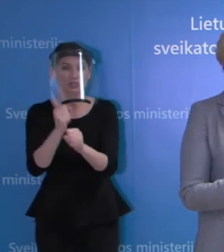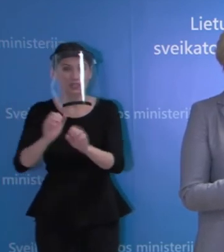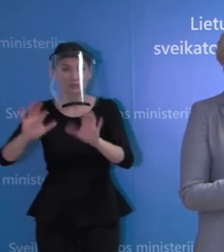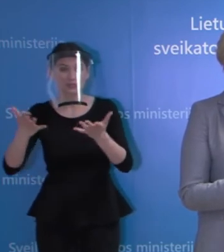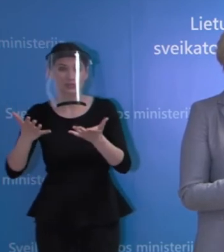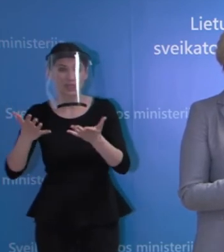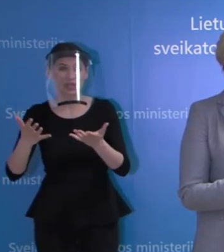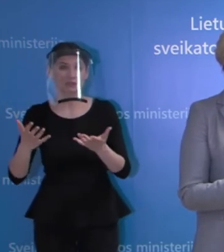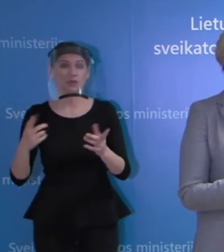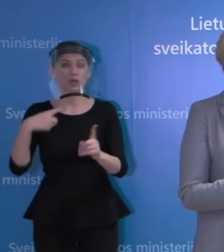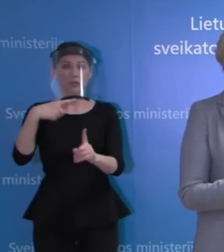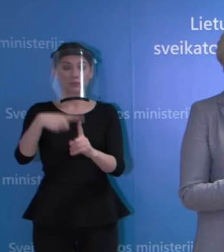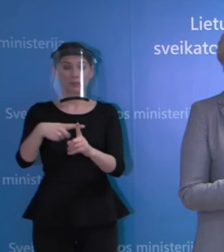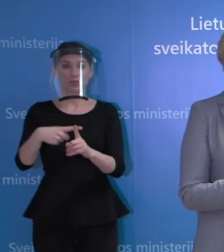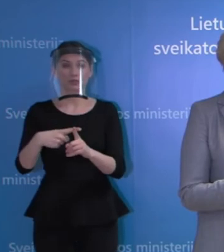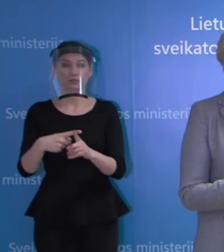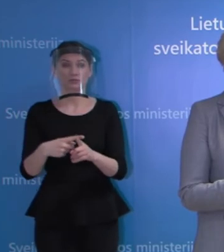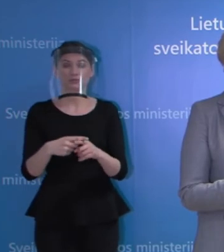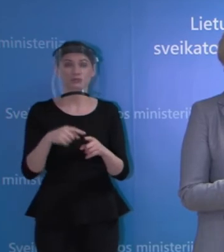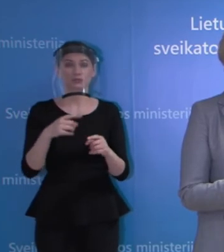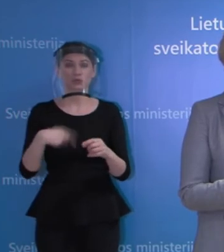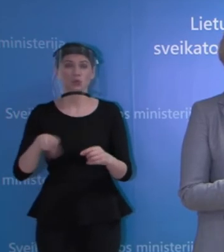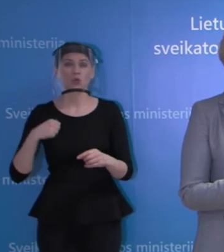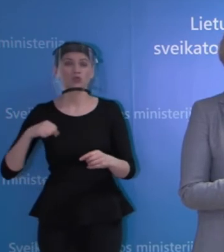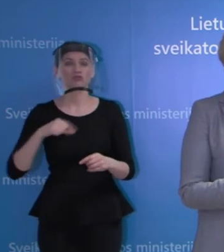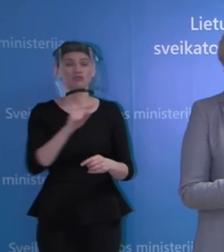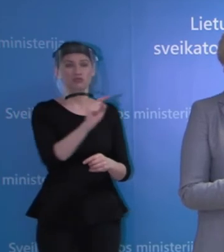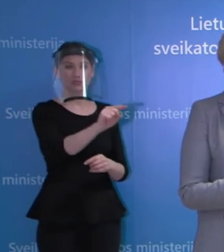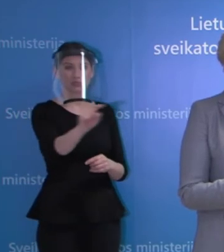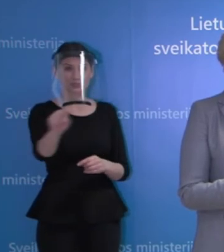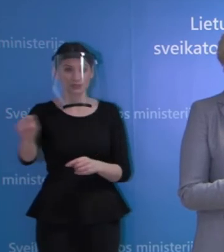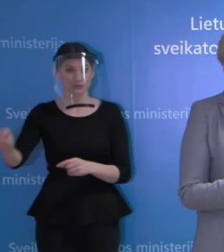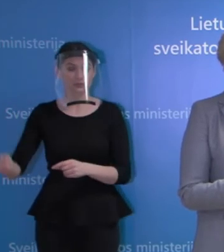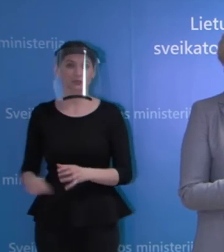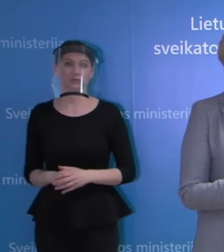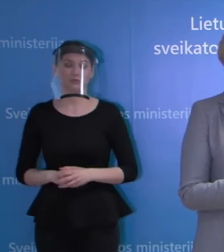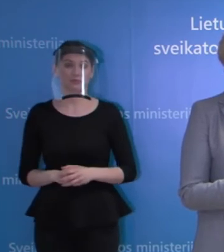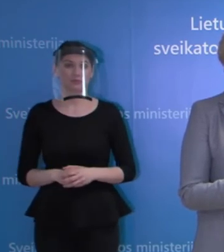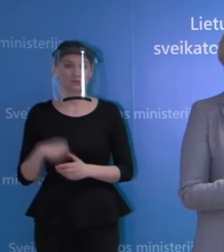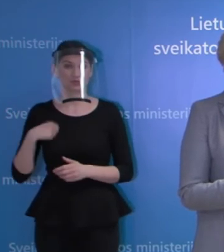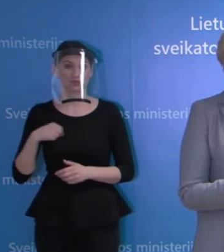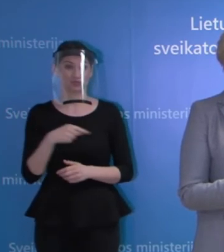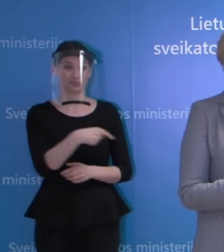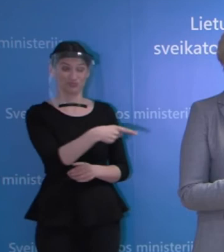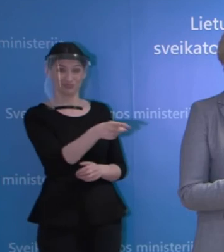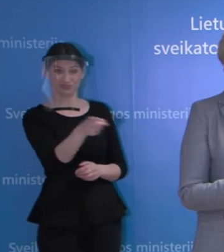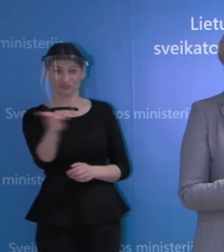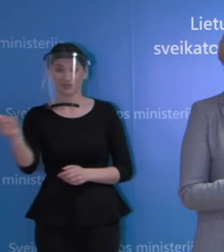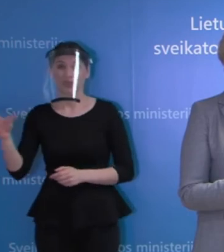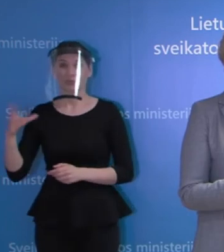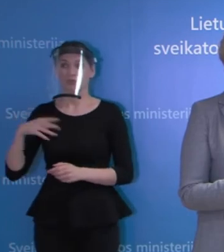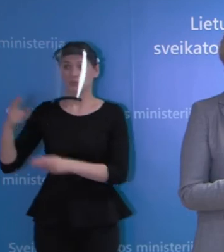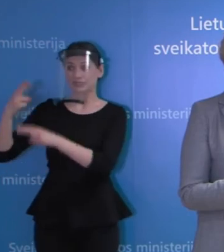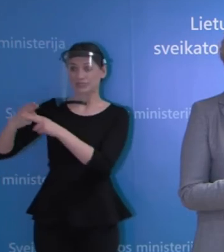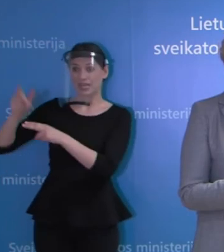neperdėgymo, ir tiek pat dar daugiau nuo visuomenės. Nuo to, kaip žmonės, kurie turėjo sąlyti,